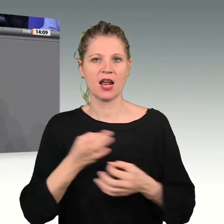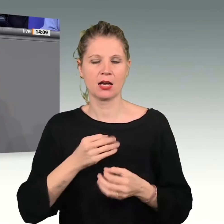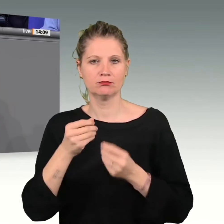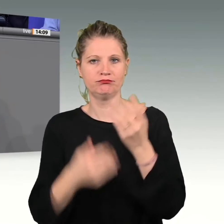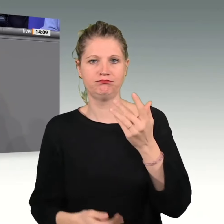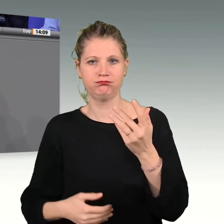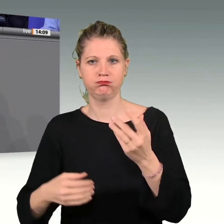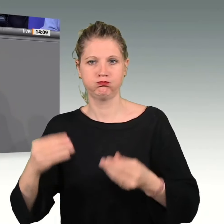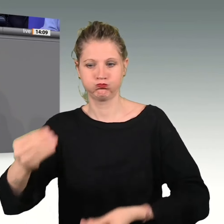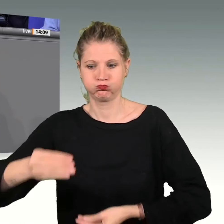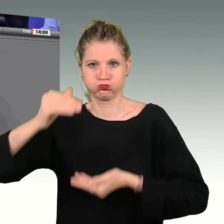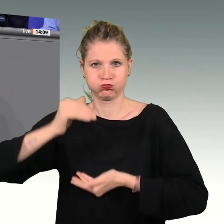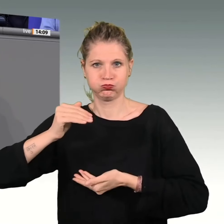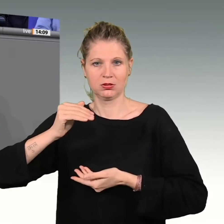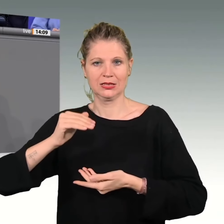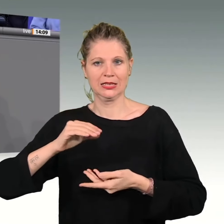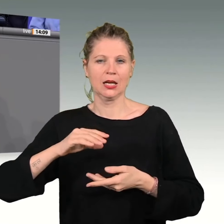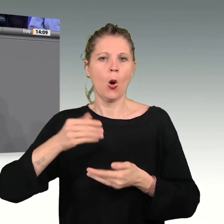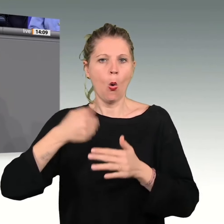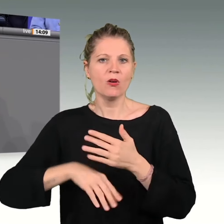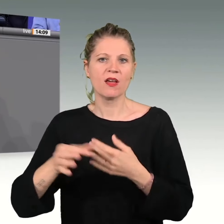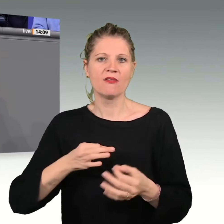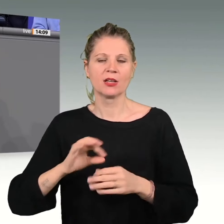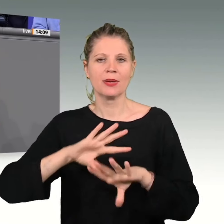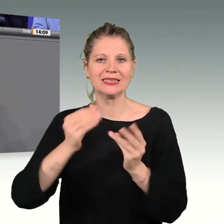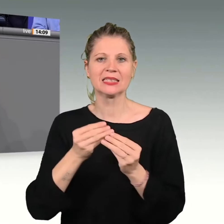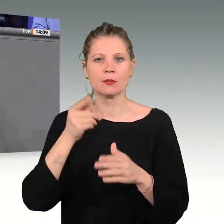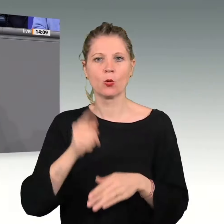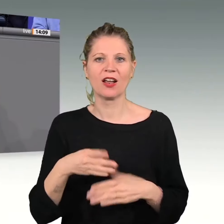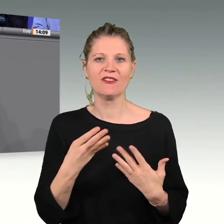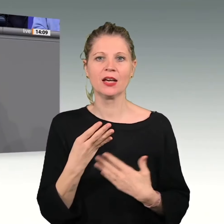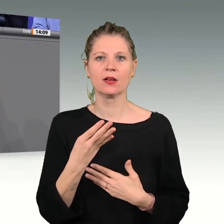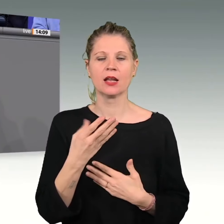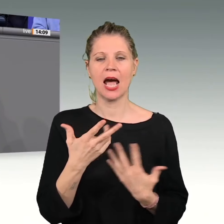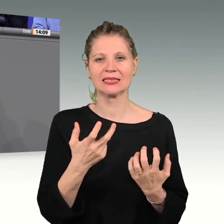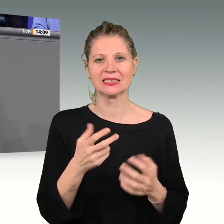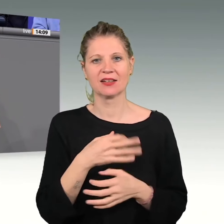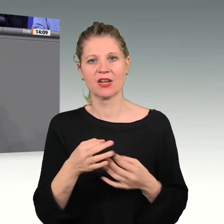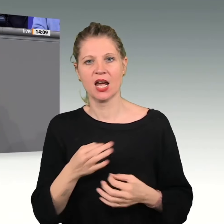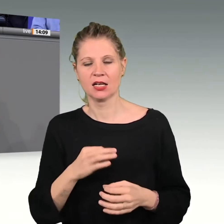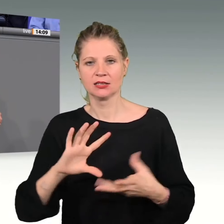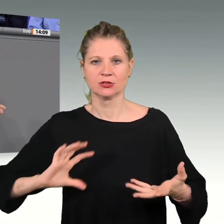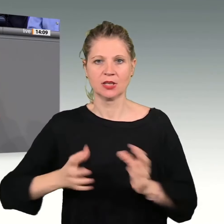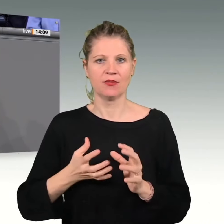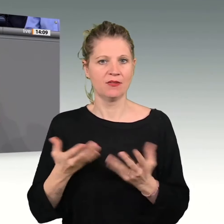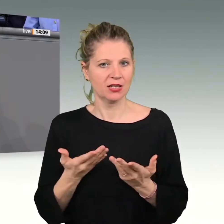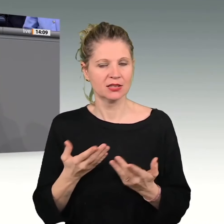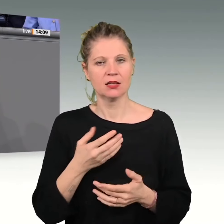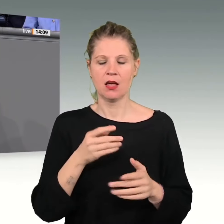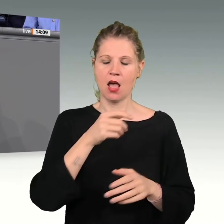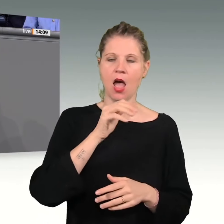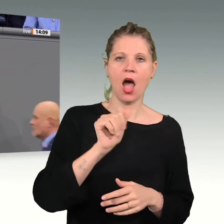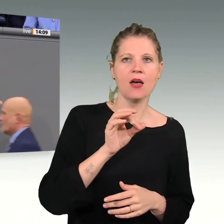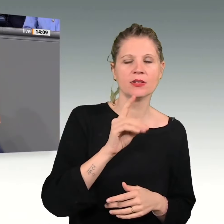noch mitrechnet, sind es sogar 184 Fragen, die, wenn man sie so zusammenfassen kann, dass die AfD weiterhin den menschengemachten